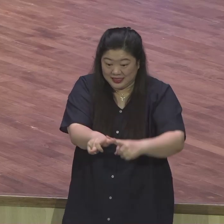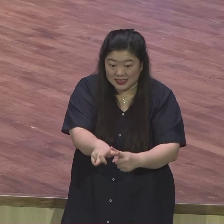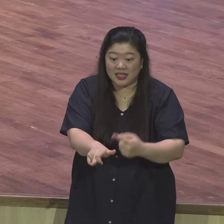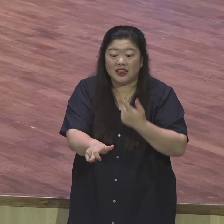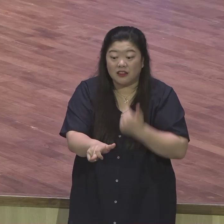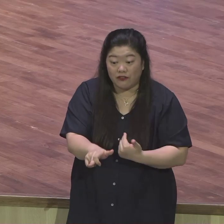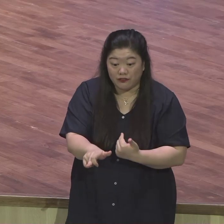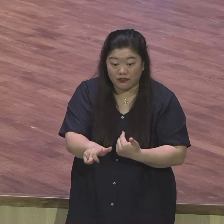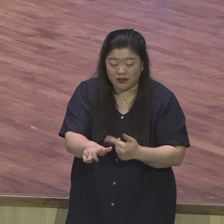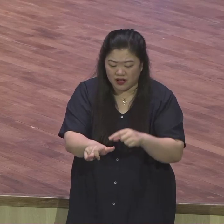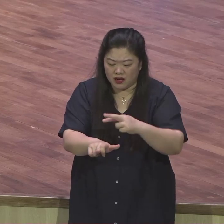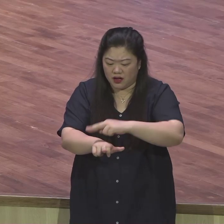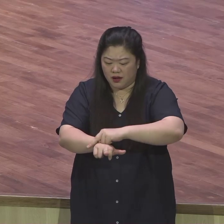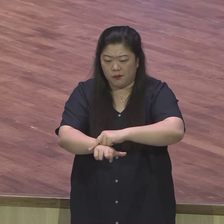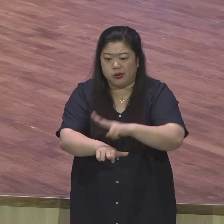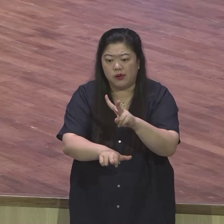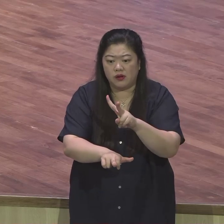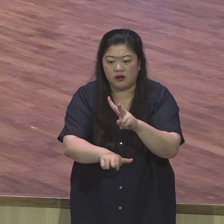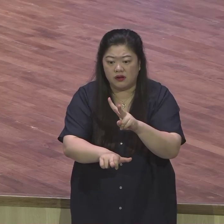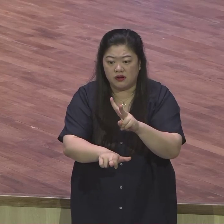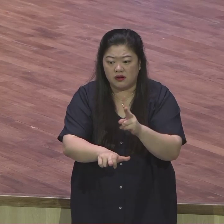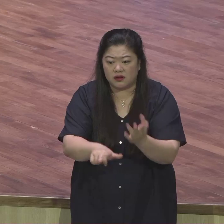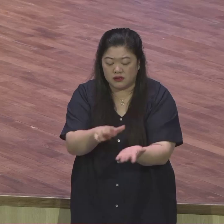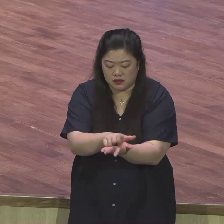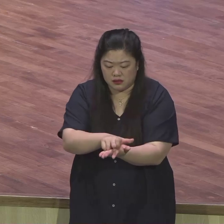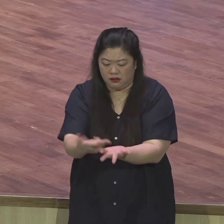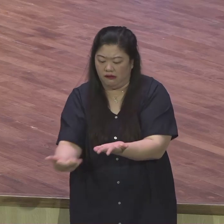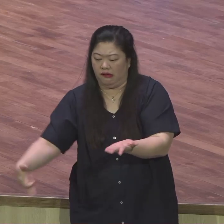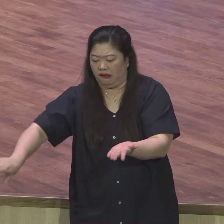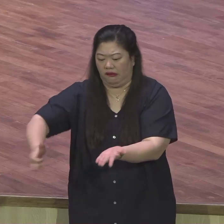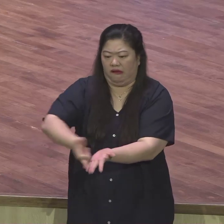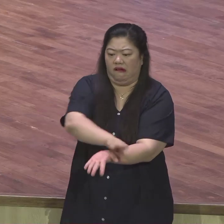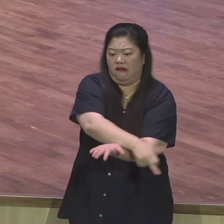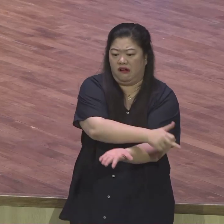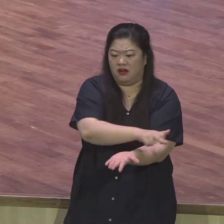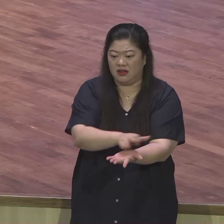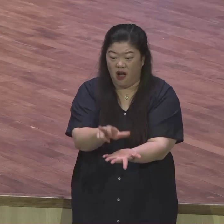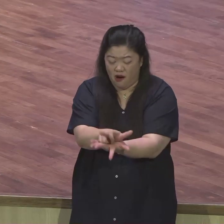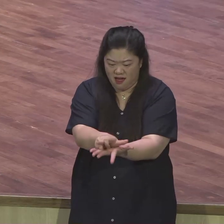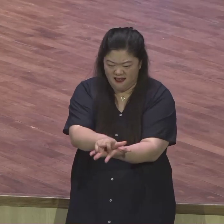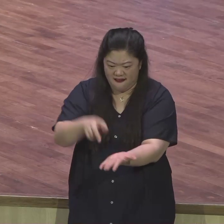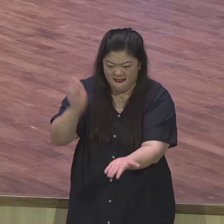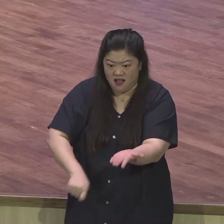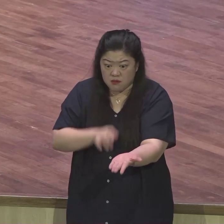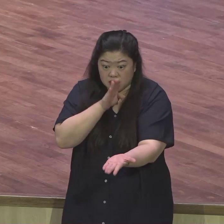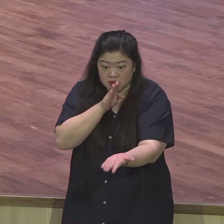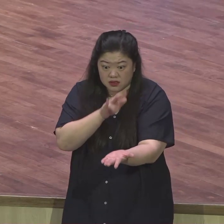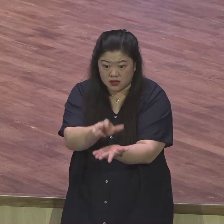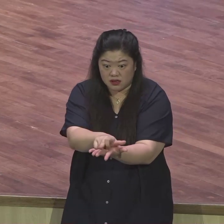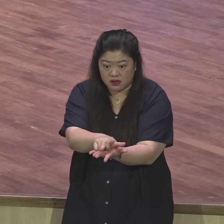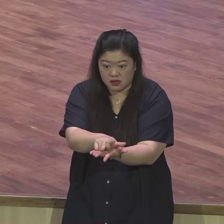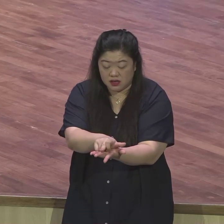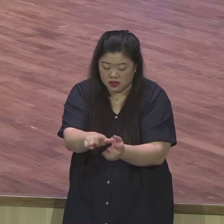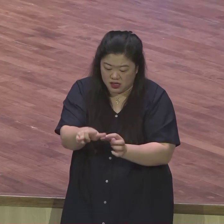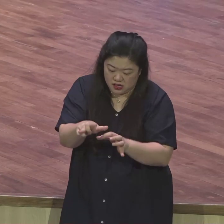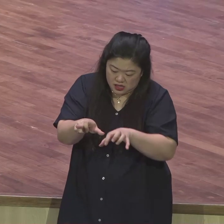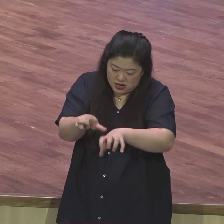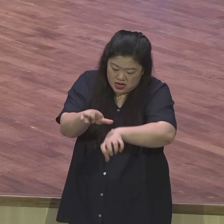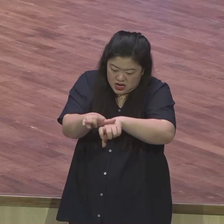대포가 굴러다니는 배포 바퀴대로 전부